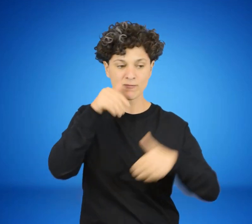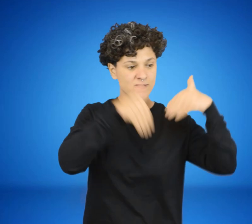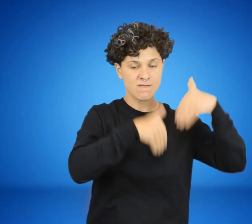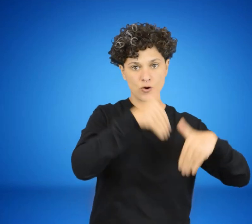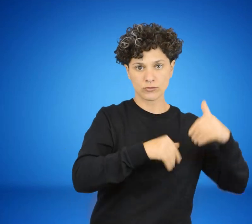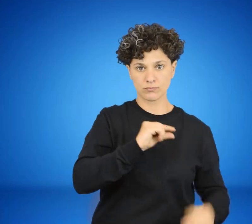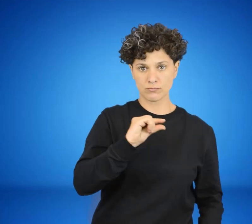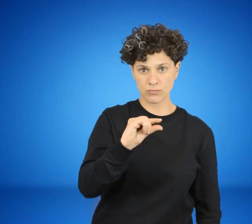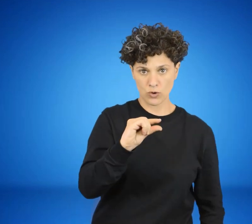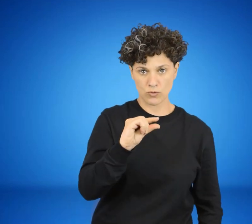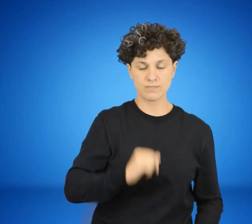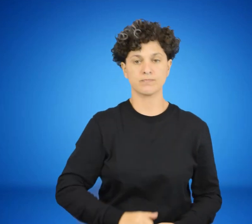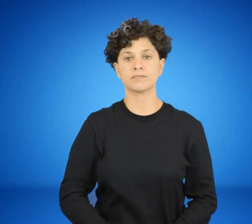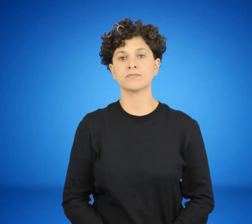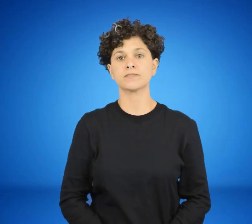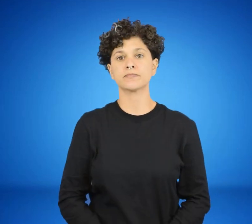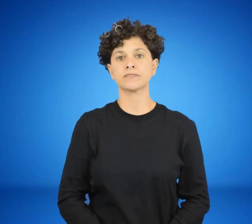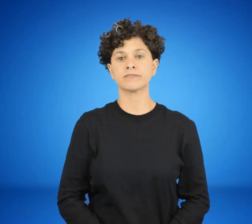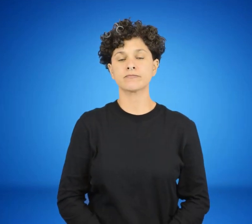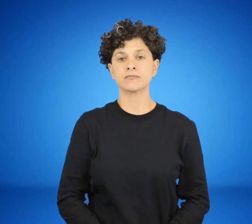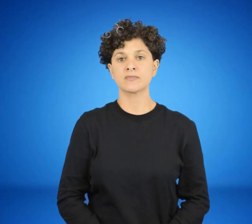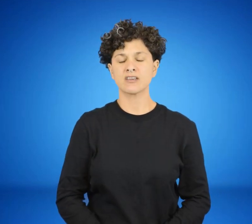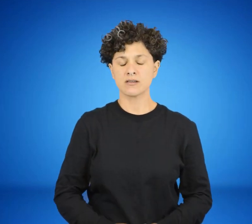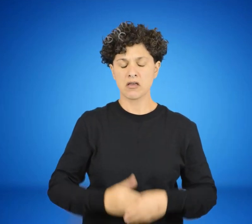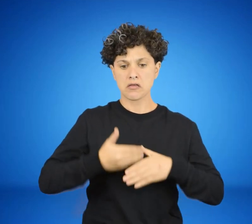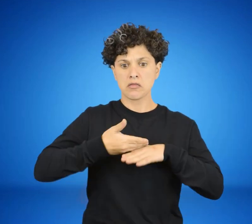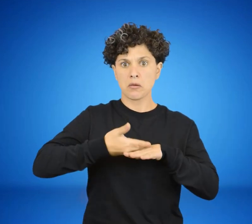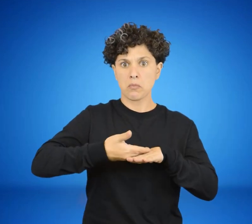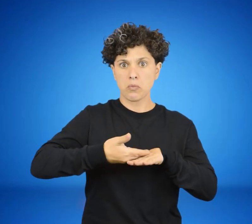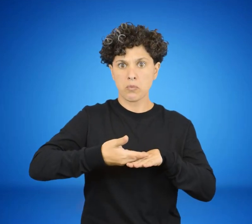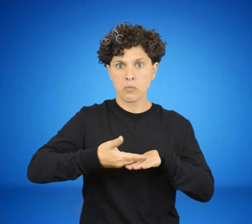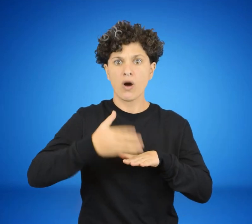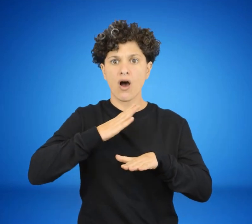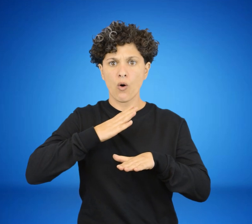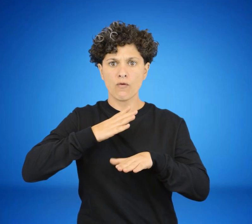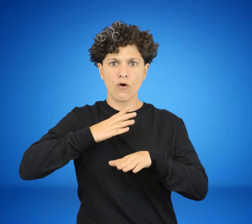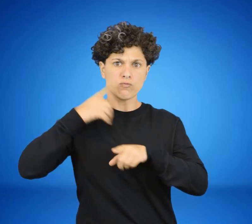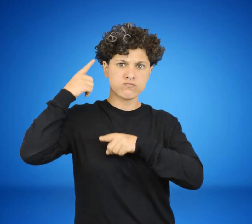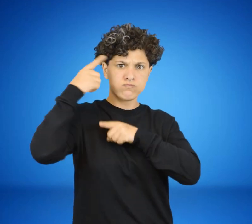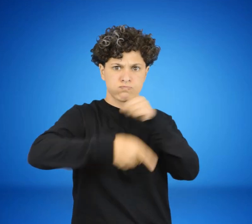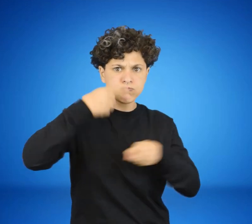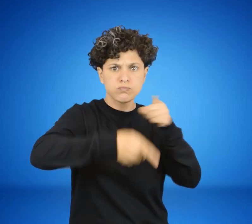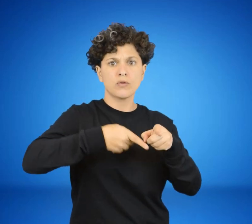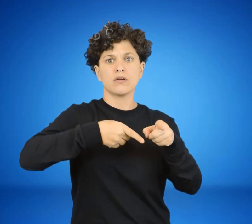alcanzaron. Más tarde, hubo acusaciones a los legisladores por maniobras